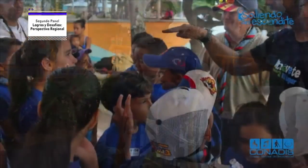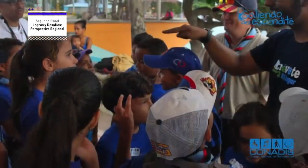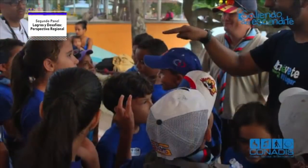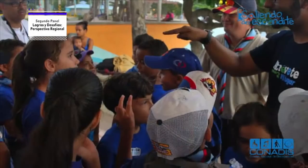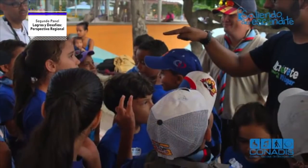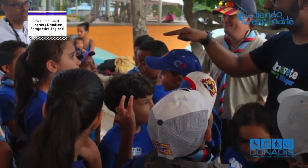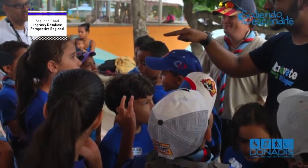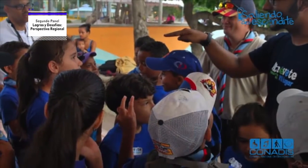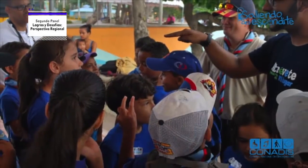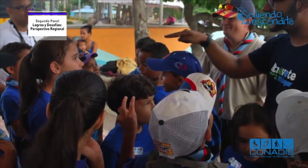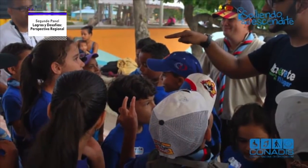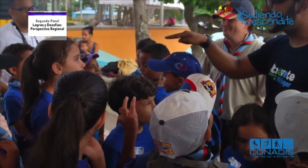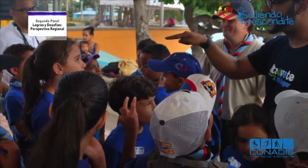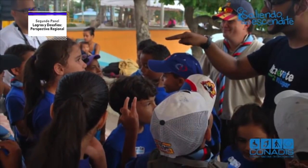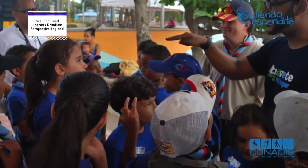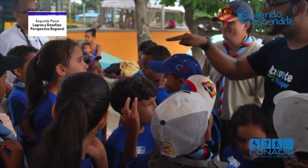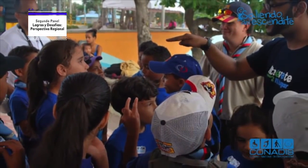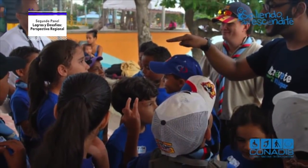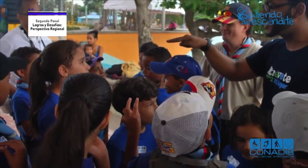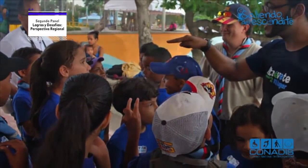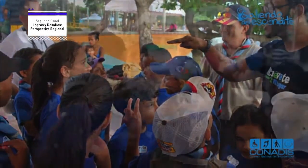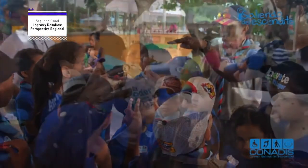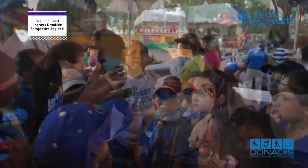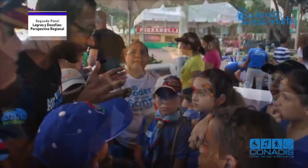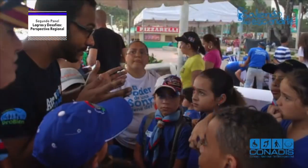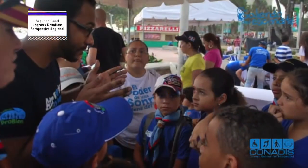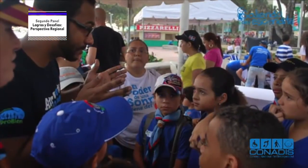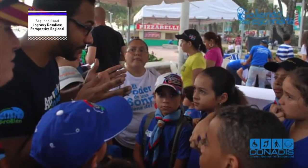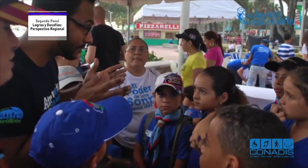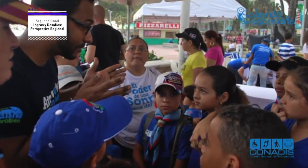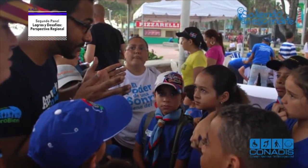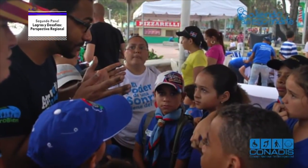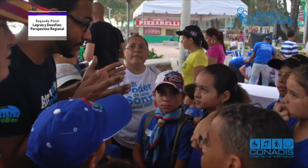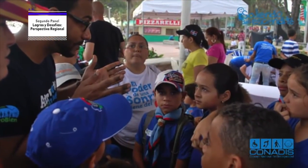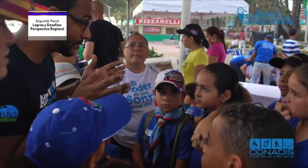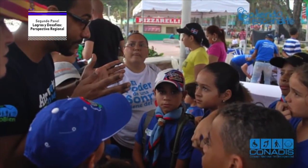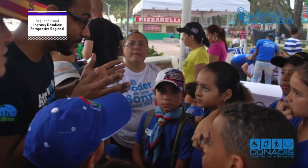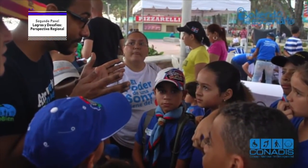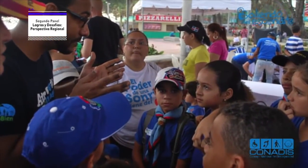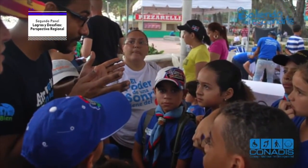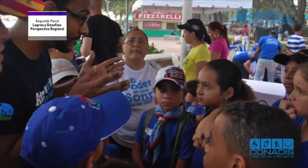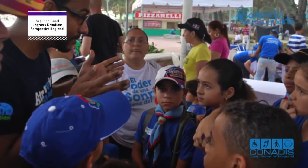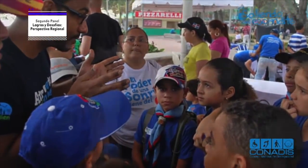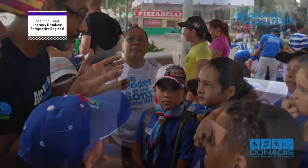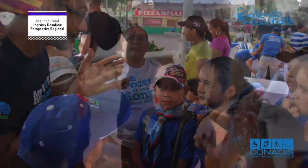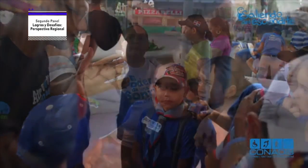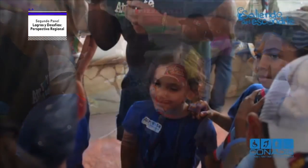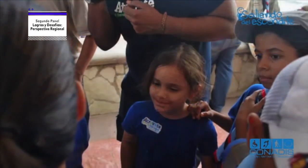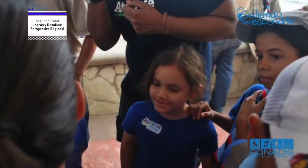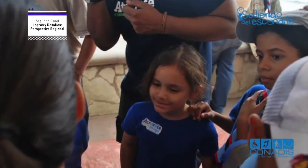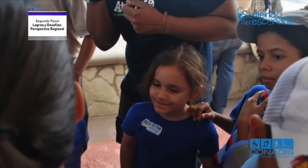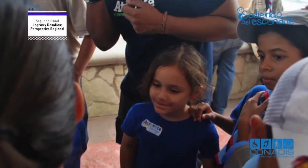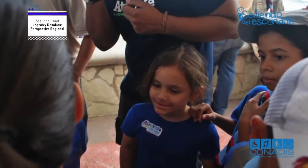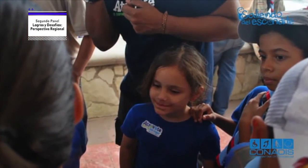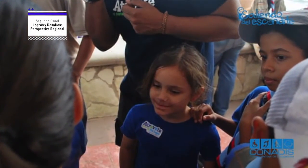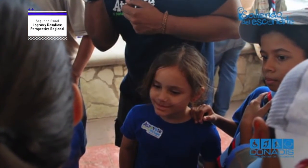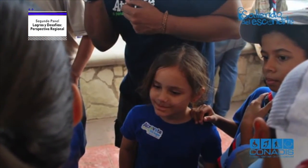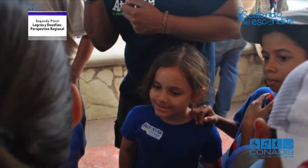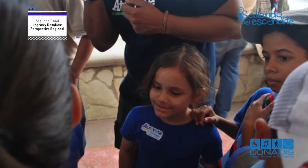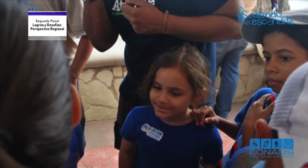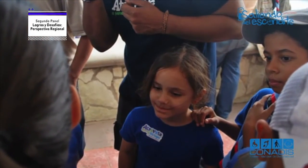Atrévete, atrévete Atrévete a salir del escondite